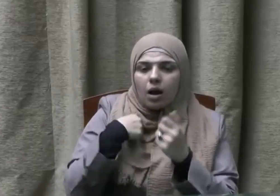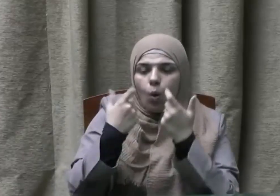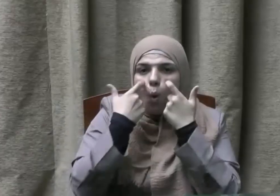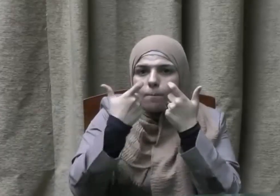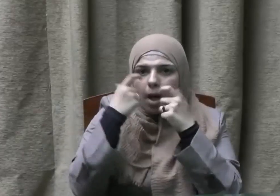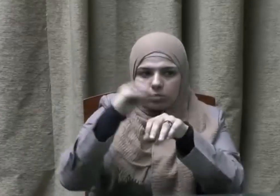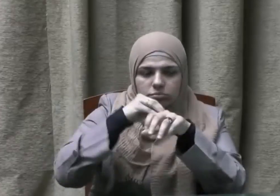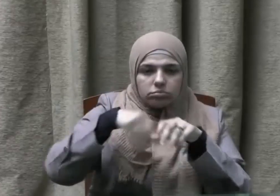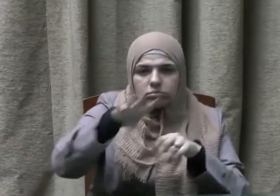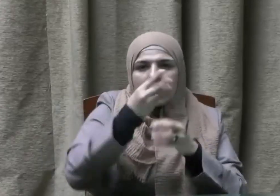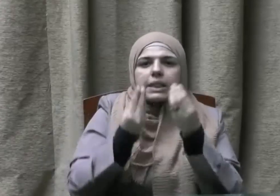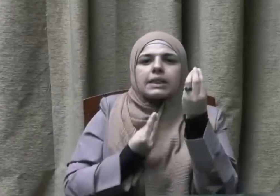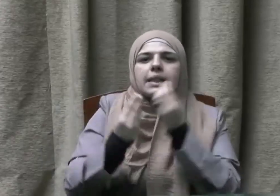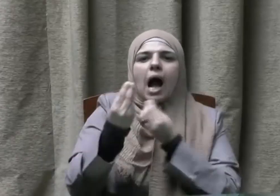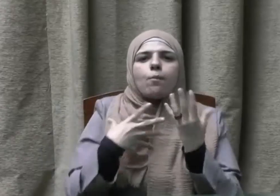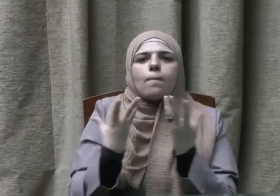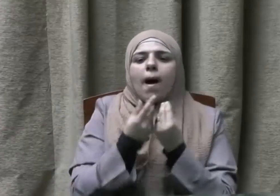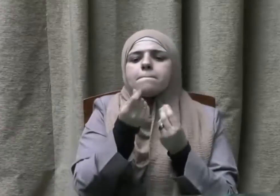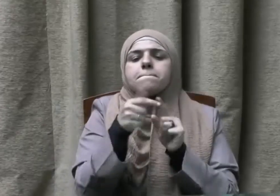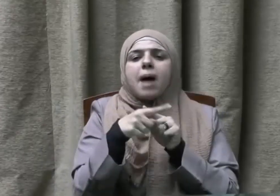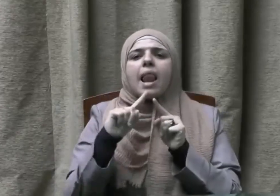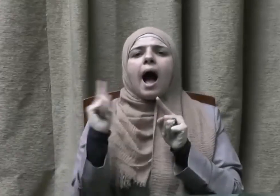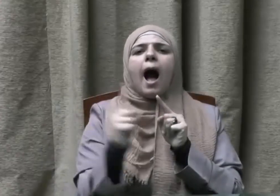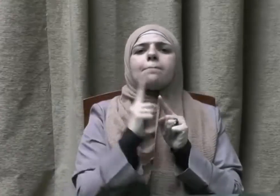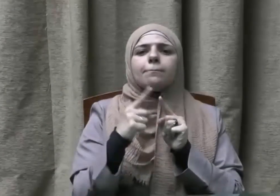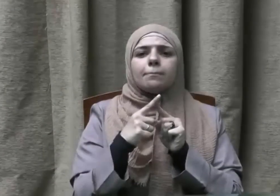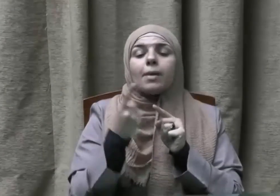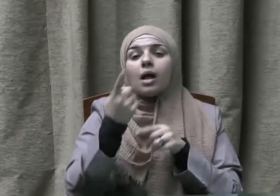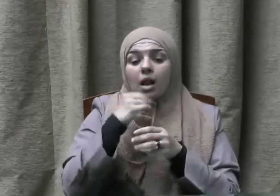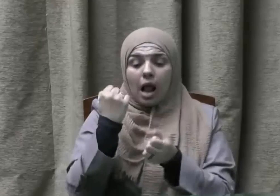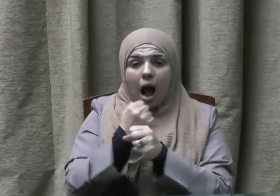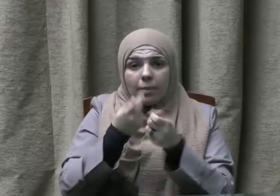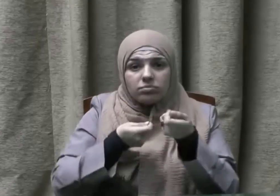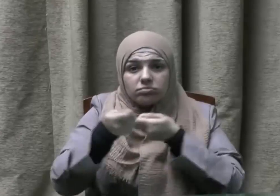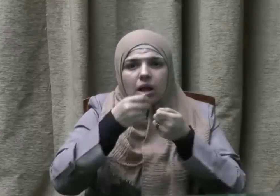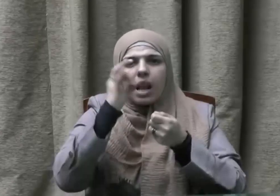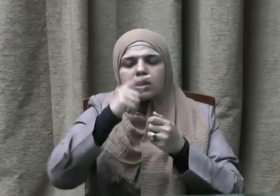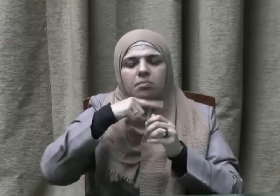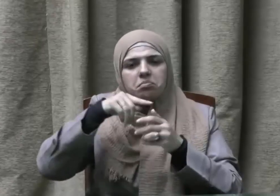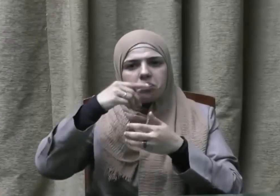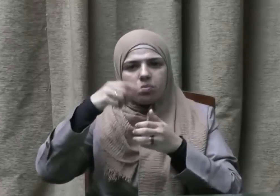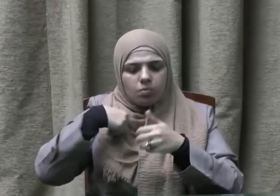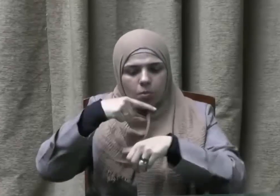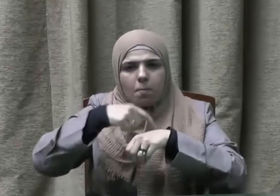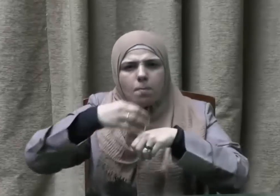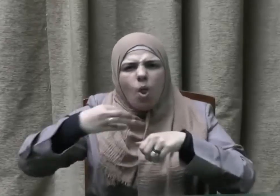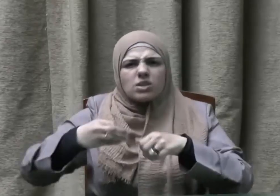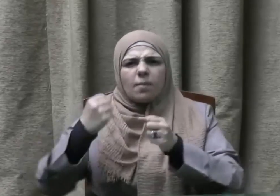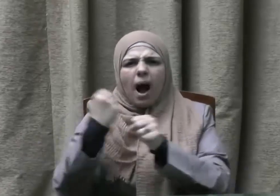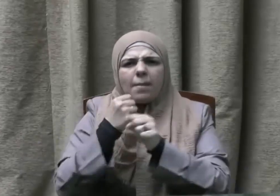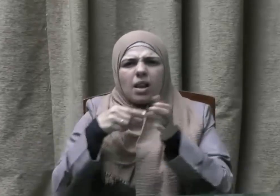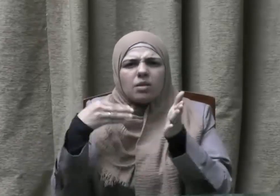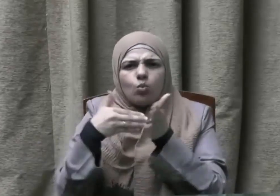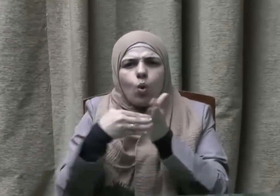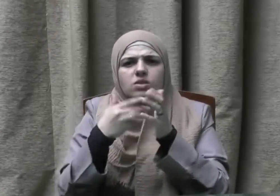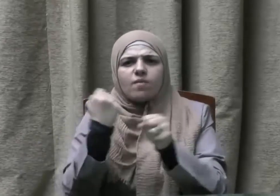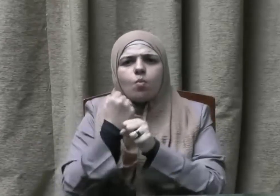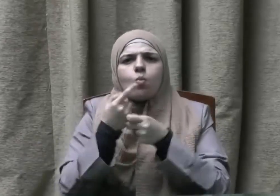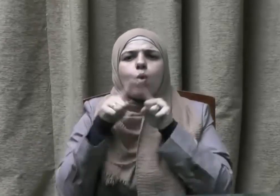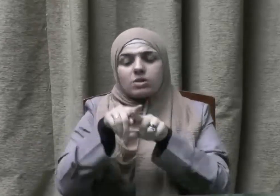مال عام فيتصرف فيه في حدود أداء وظيفته فلا يرخل على نفسه سحتا أو